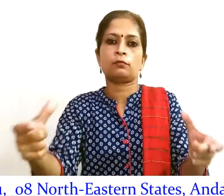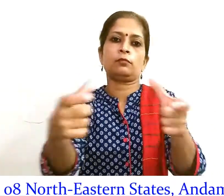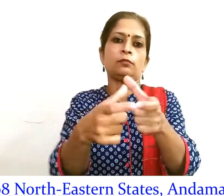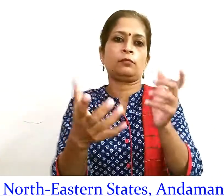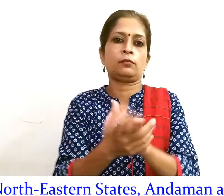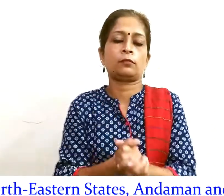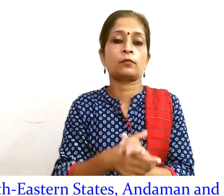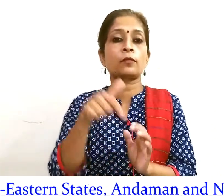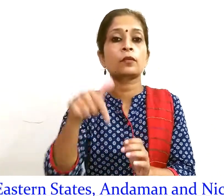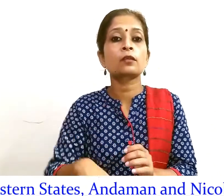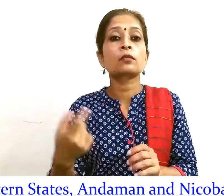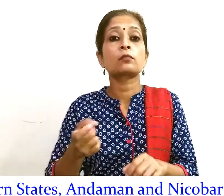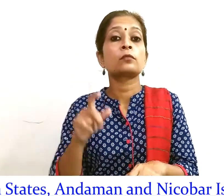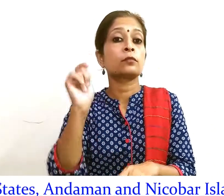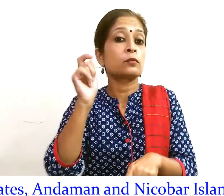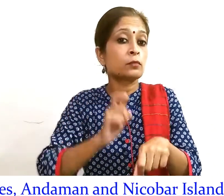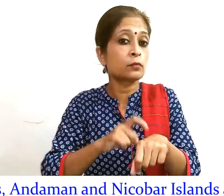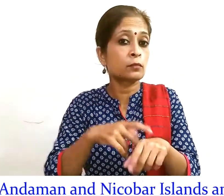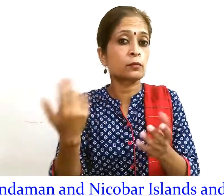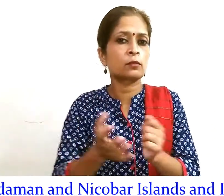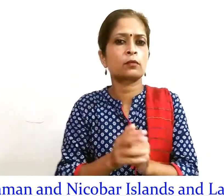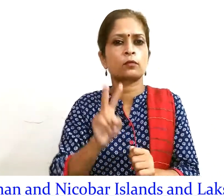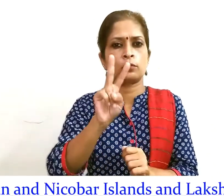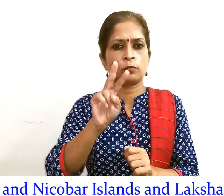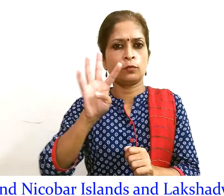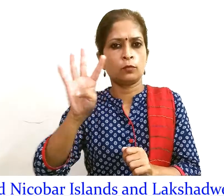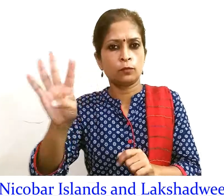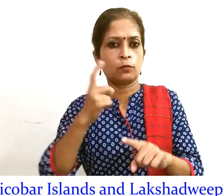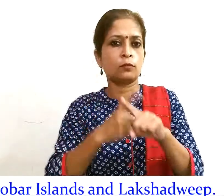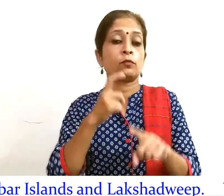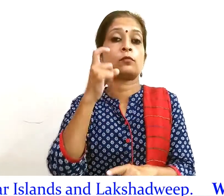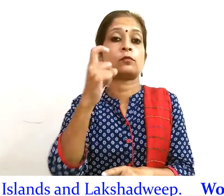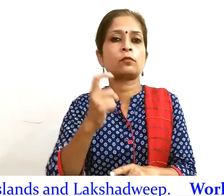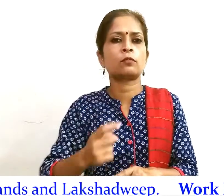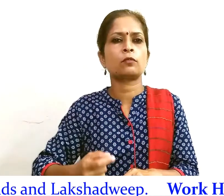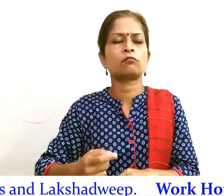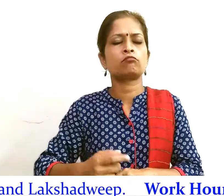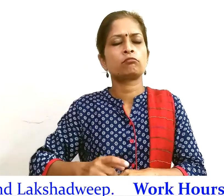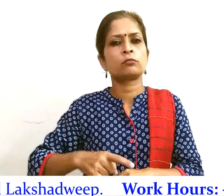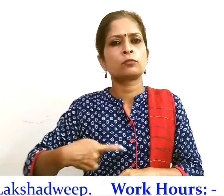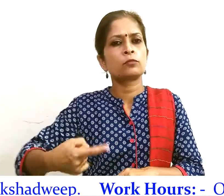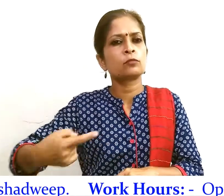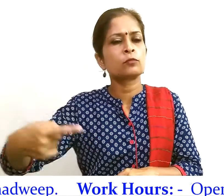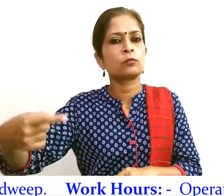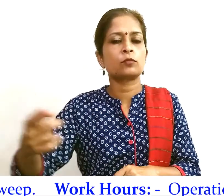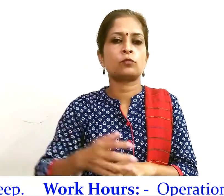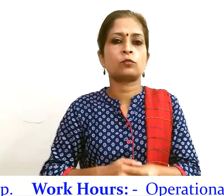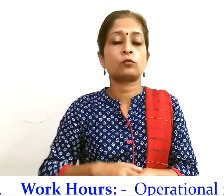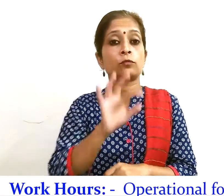होंगे, कार्यकाल, 24 गहंटे, सब्दाह के सातों दिन और रात, निरंतर कारे रत